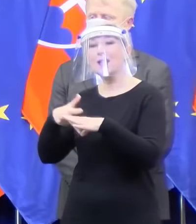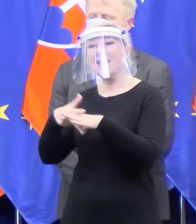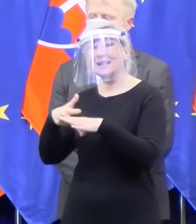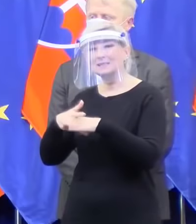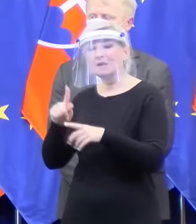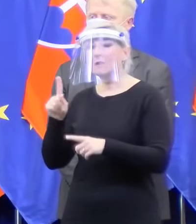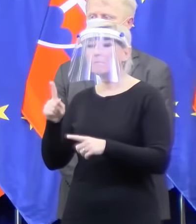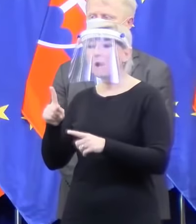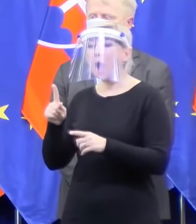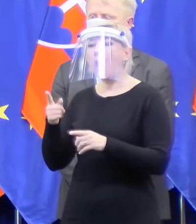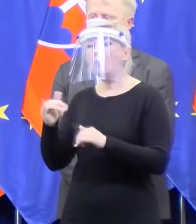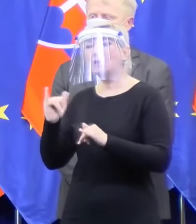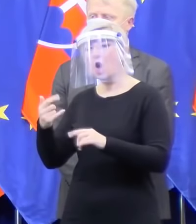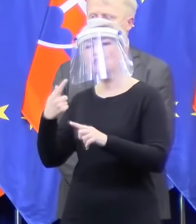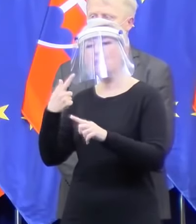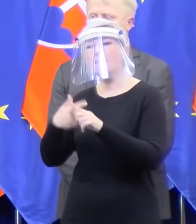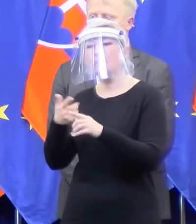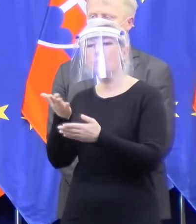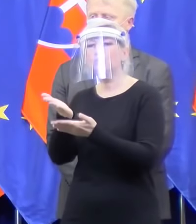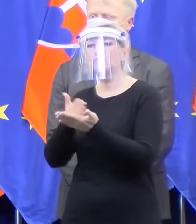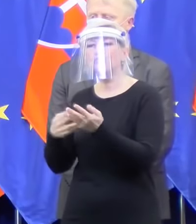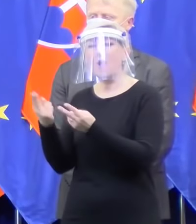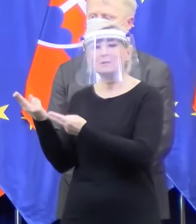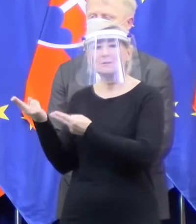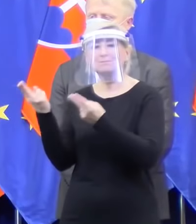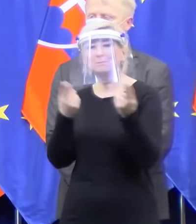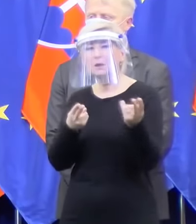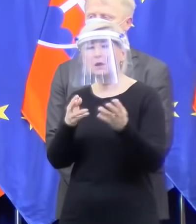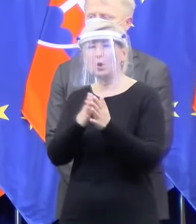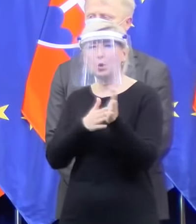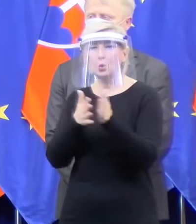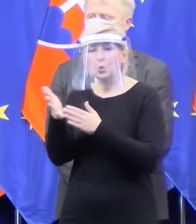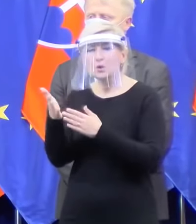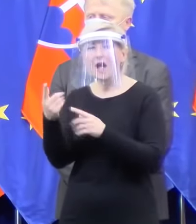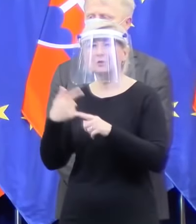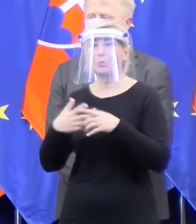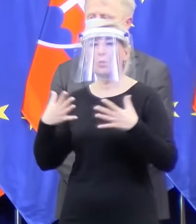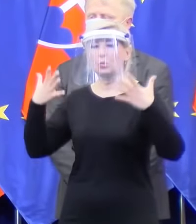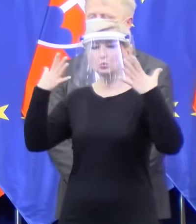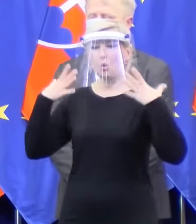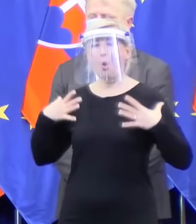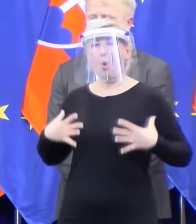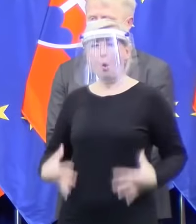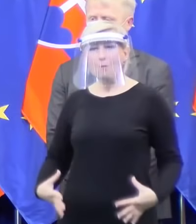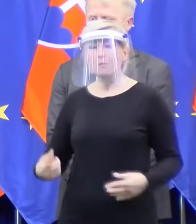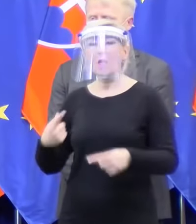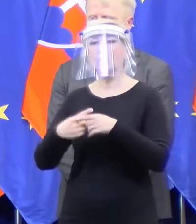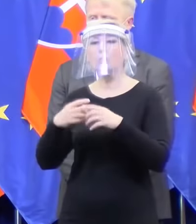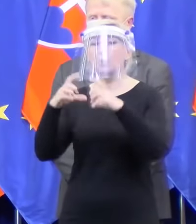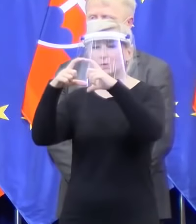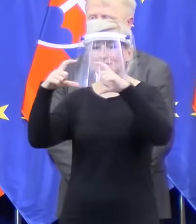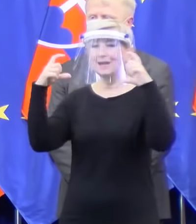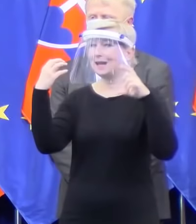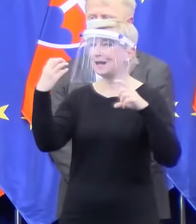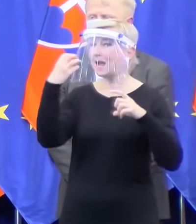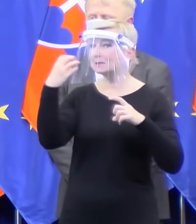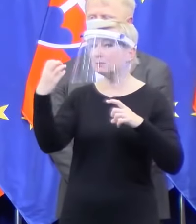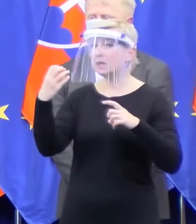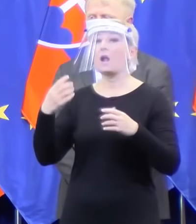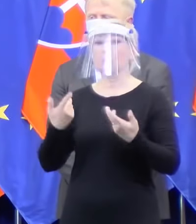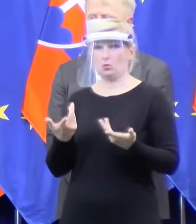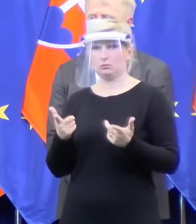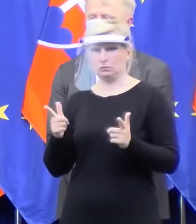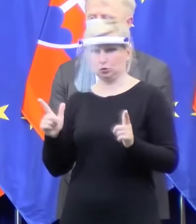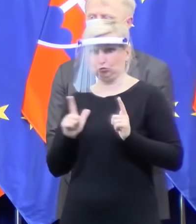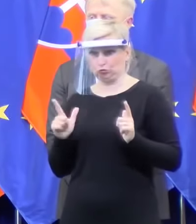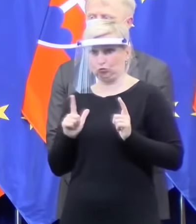nejaká ďalšia časť? Že dnes alebo zajtra mali by tam byť rukavice, aj nejaké obleky, opäť tieto respirátory? Čiže čo ešte očakávame?